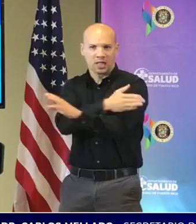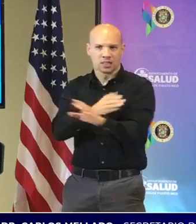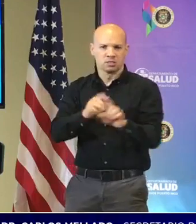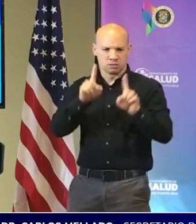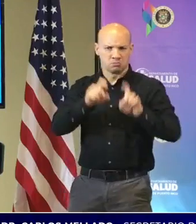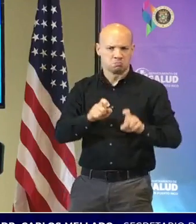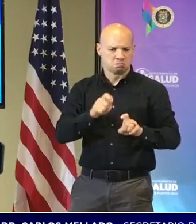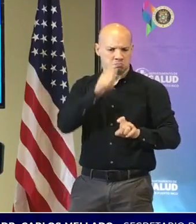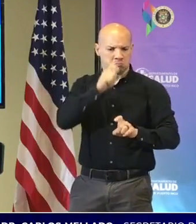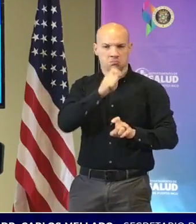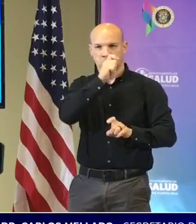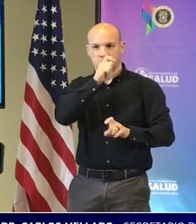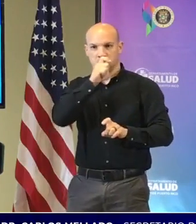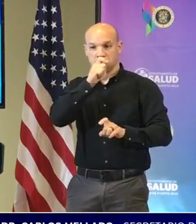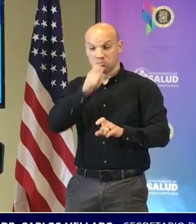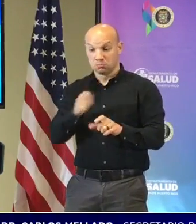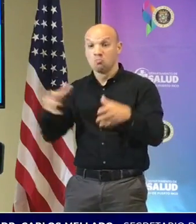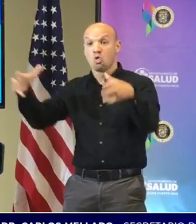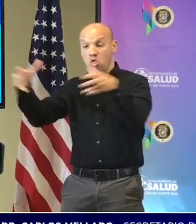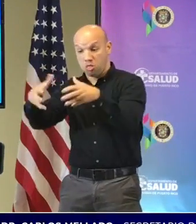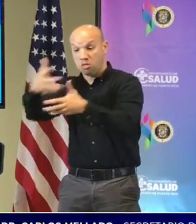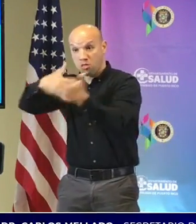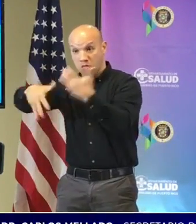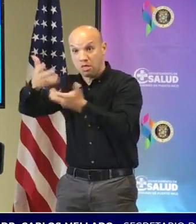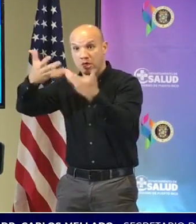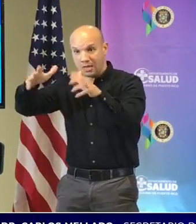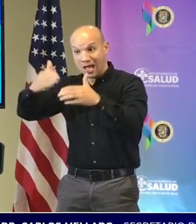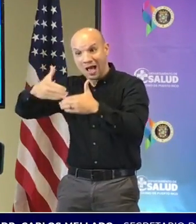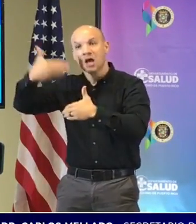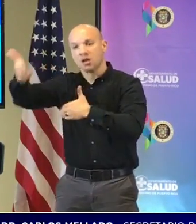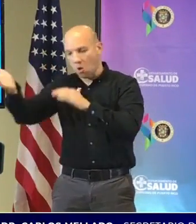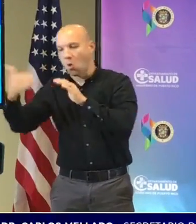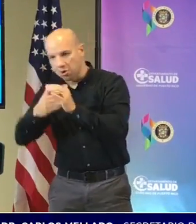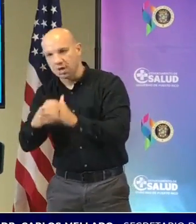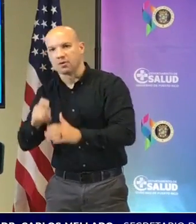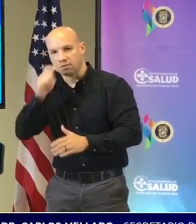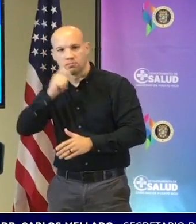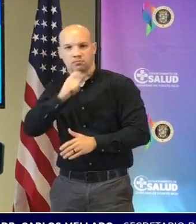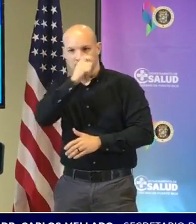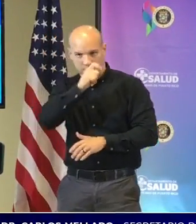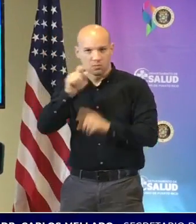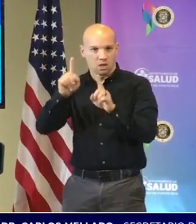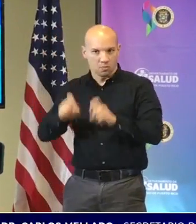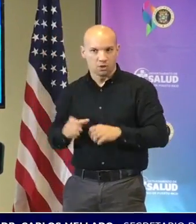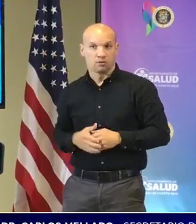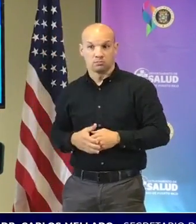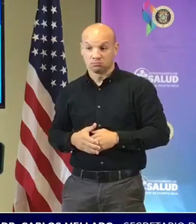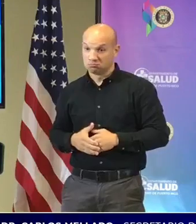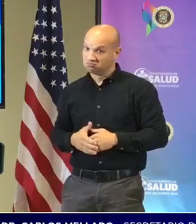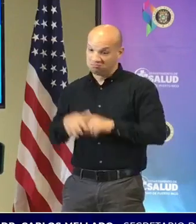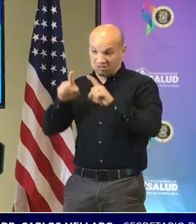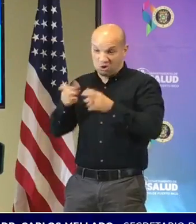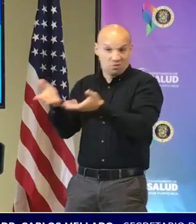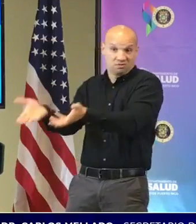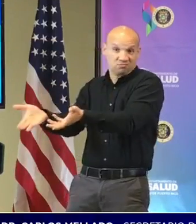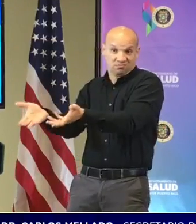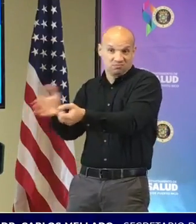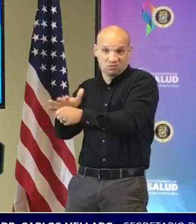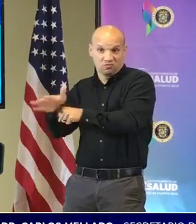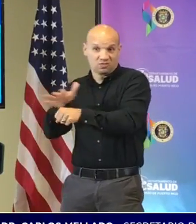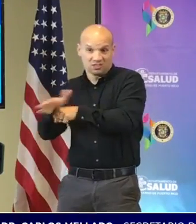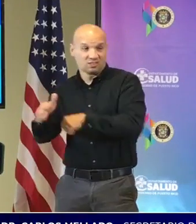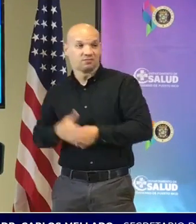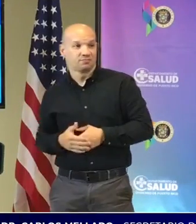el acceso a la prueba está o sea por prueba no vamos a fallar vamos a tener una gran cantidad de pruebas antes que el día me corté entonces